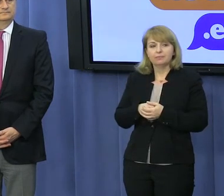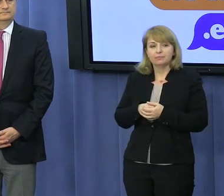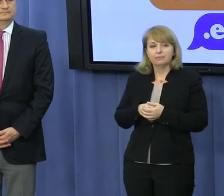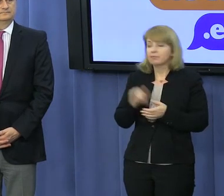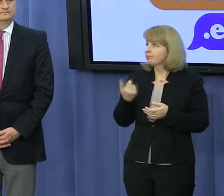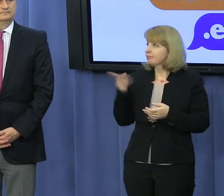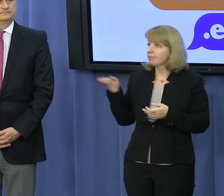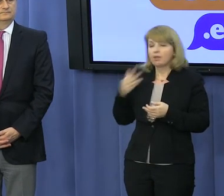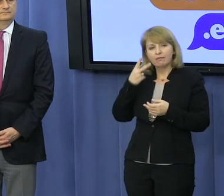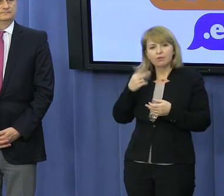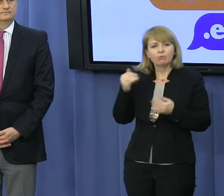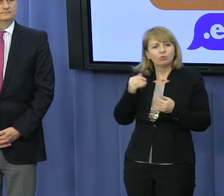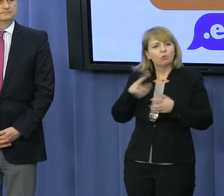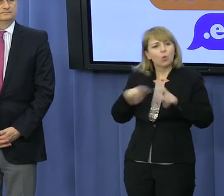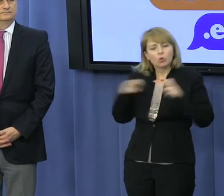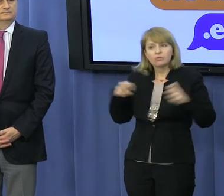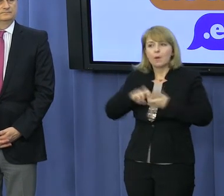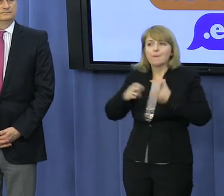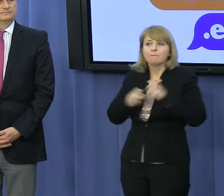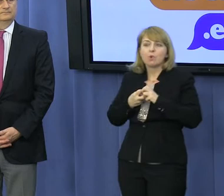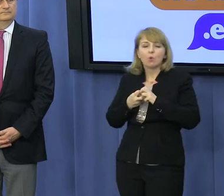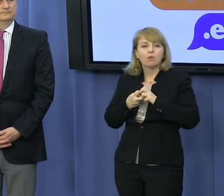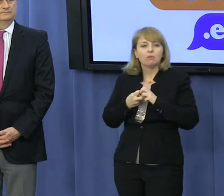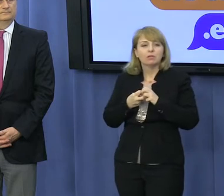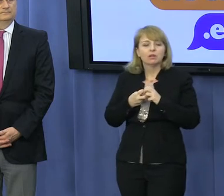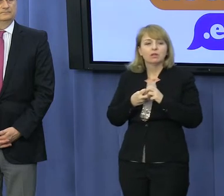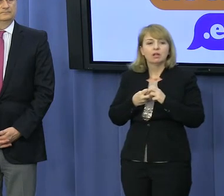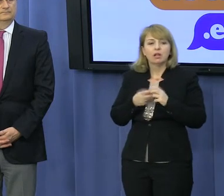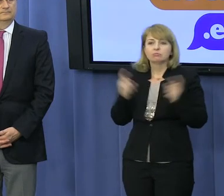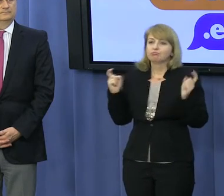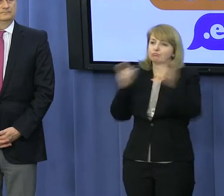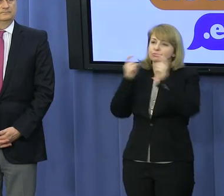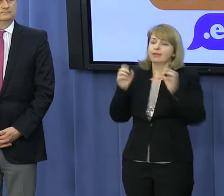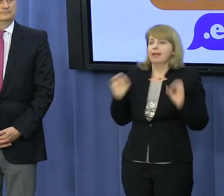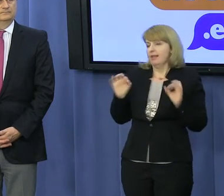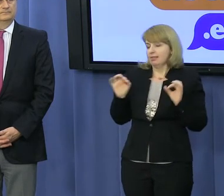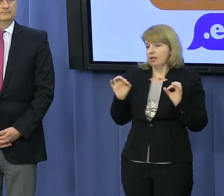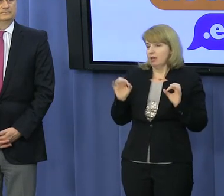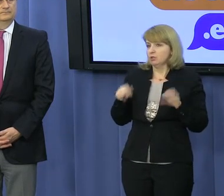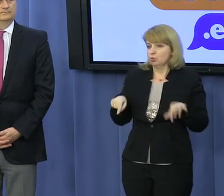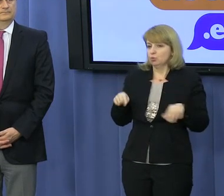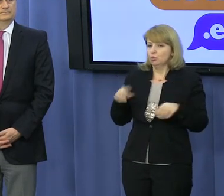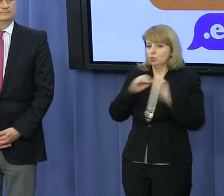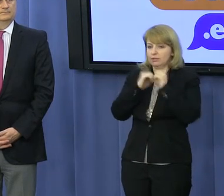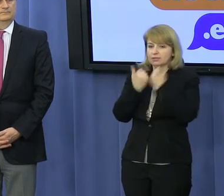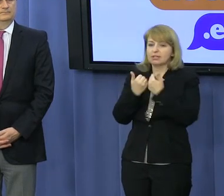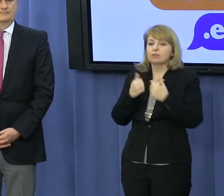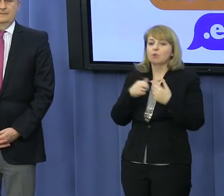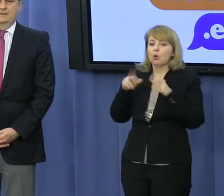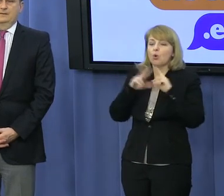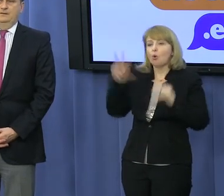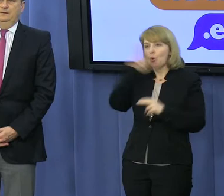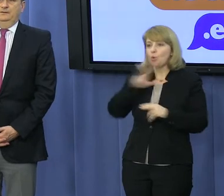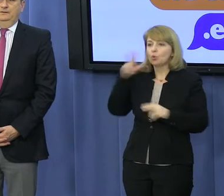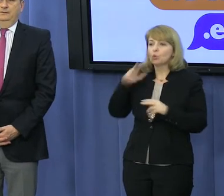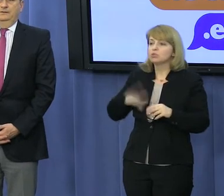rozwiązania problemu, tak mówiąc oględnie, tej akcji protestacyjnej, która jest prowadzona od szerejtów w Sejmie przez rodziców dzieci niepełnosprawnych?